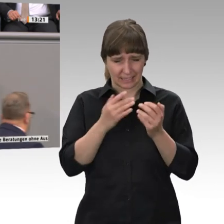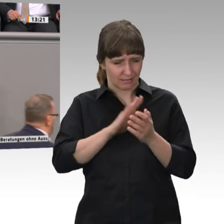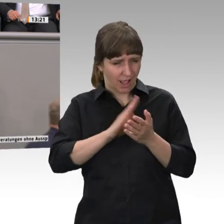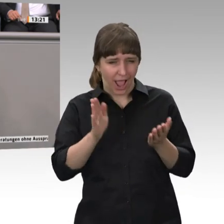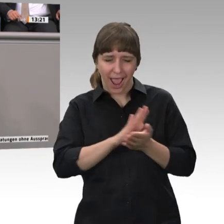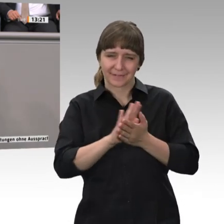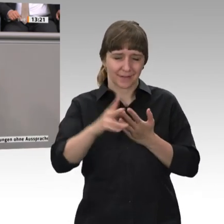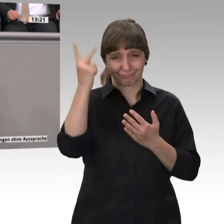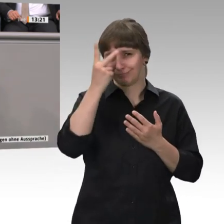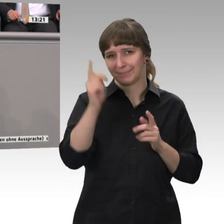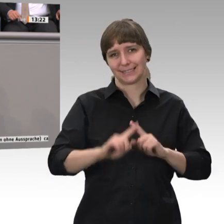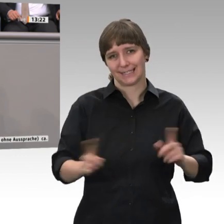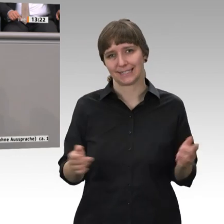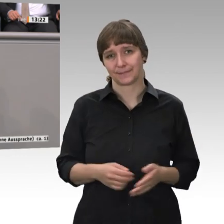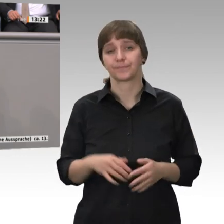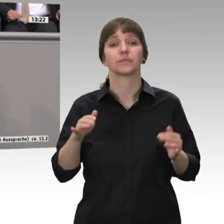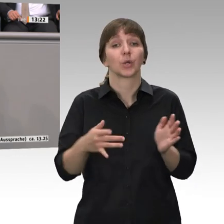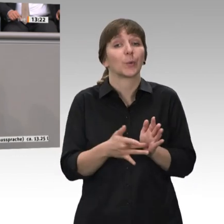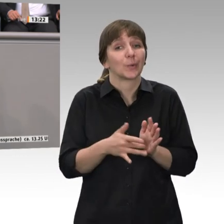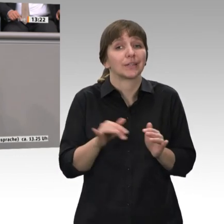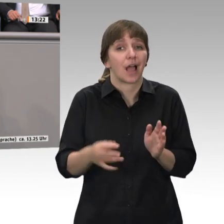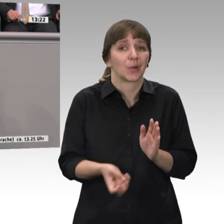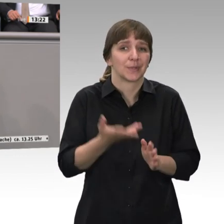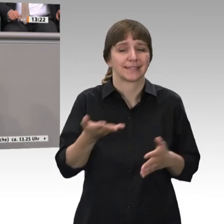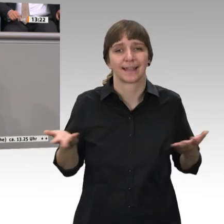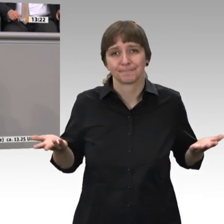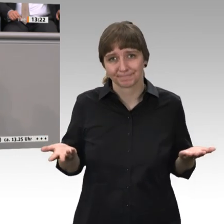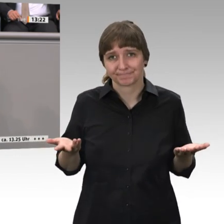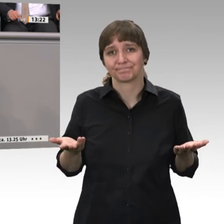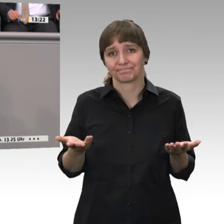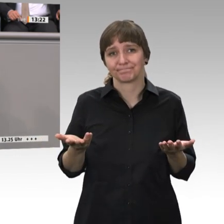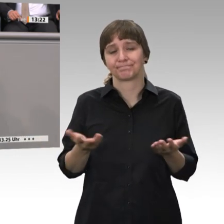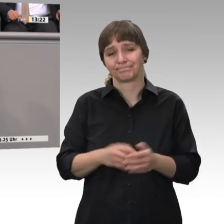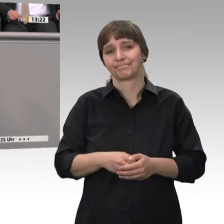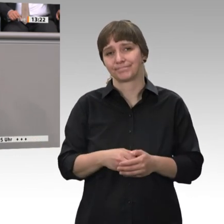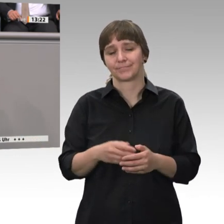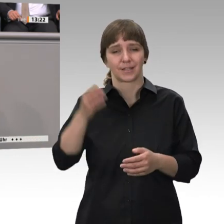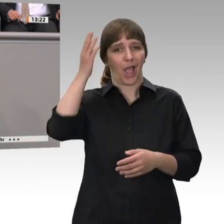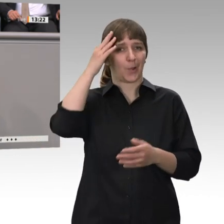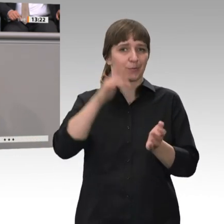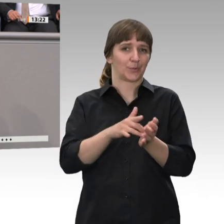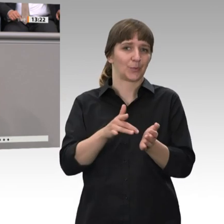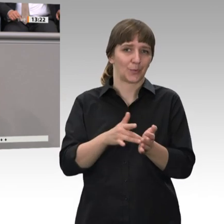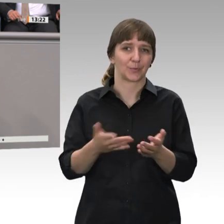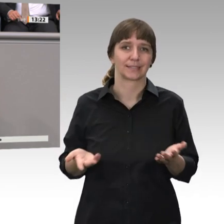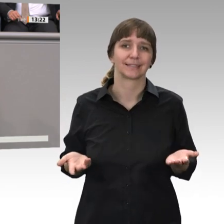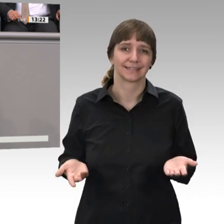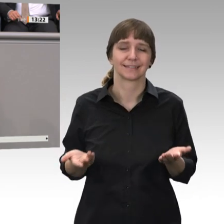Das hat natürlich auch seine Ursachen. Das liegt im Wesentlichen darin begründet, dass mit dieser Gesetzgebung